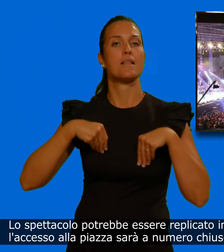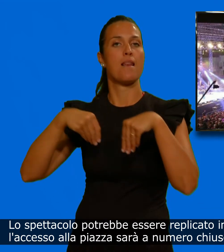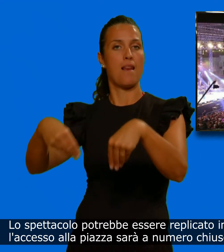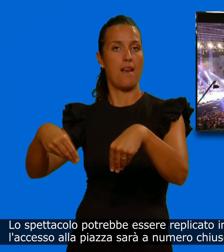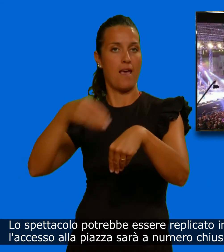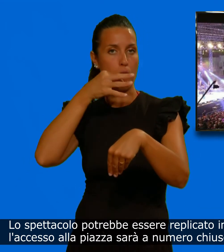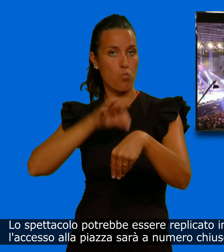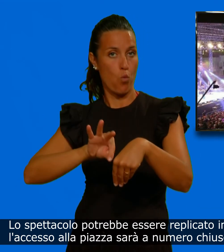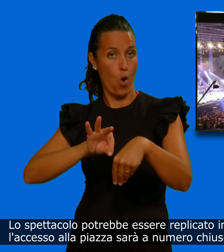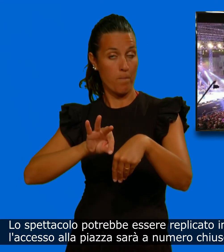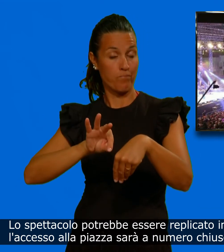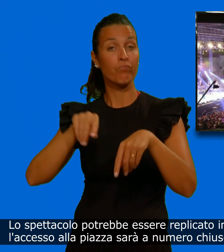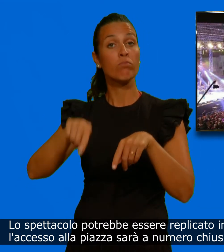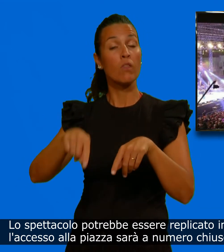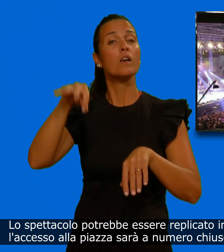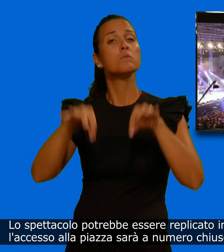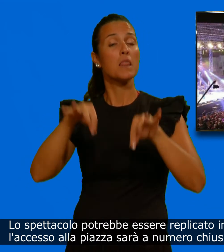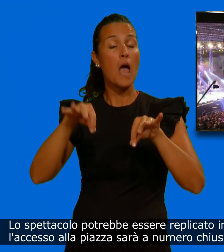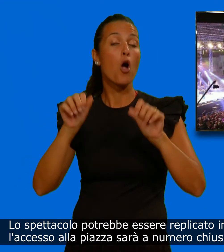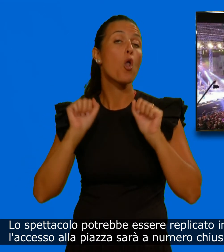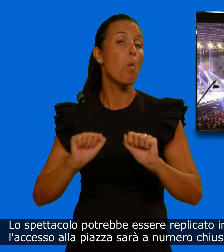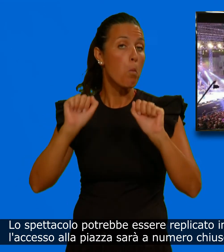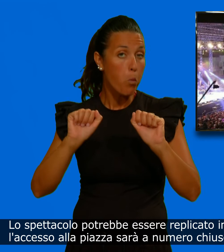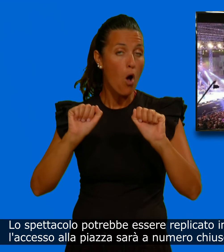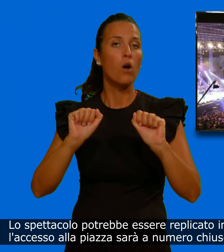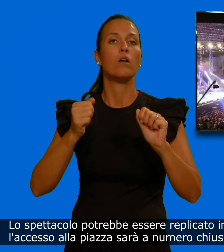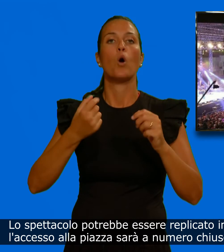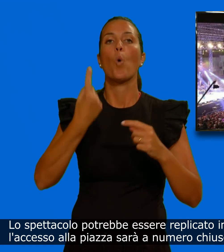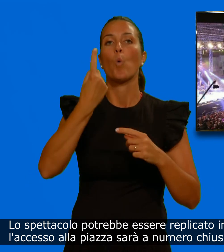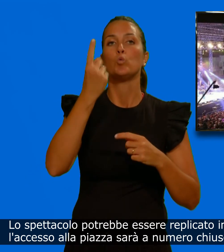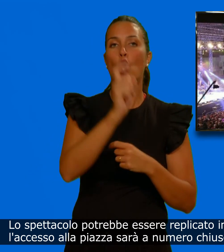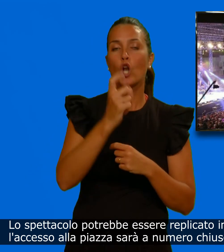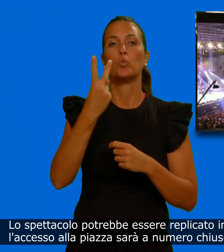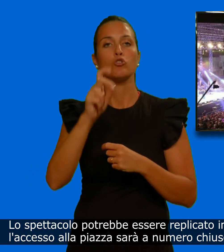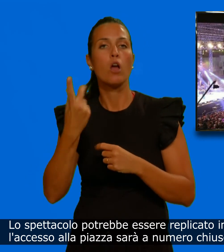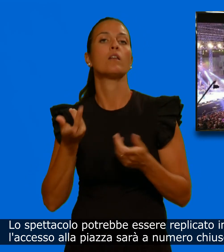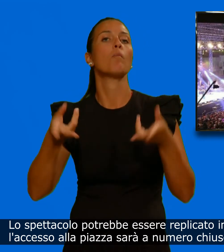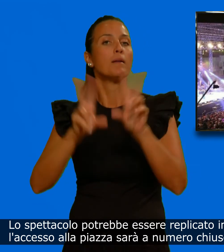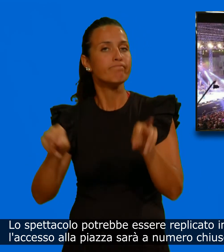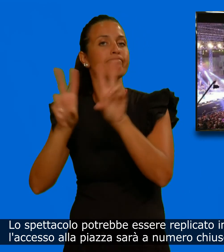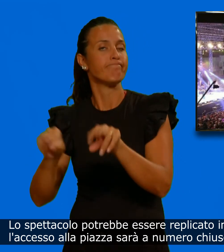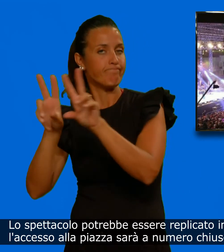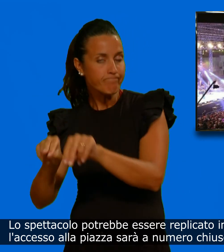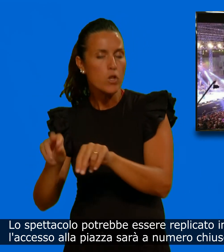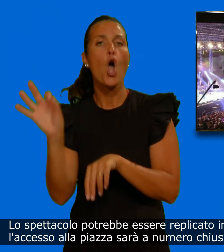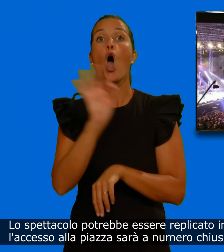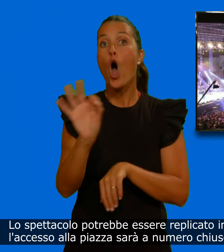essere replicato in più giornate, oppure l'accesso alla piazza sarà a numero